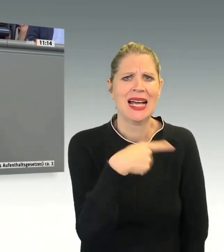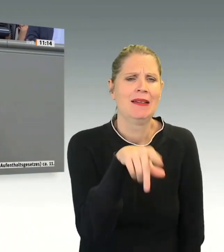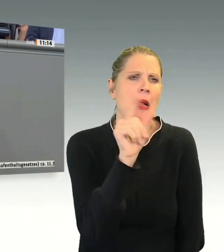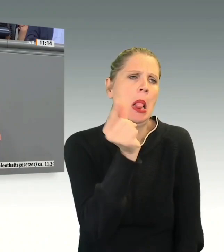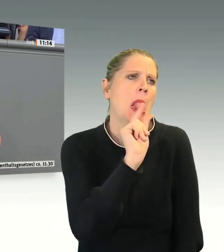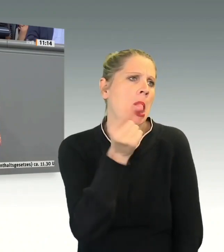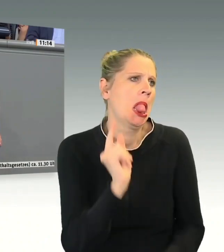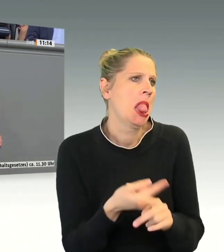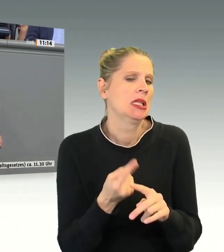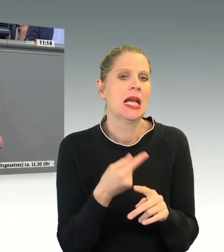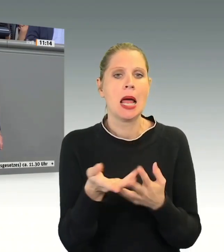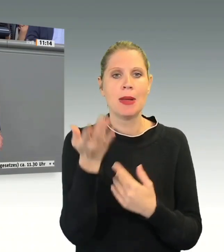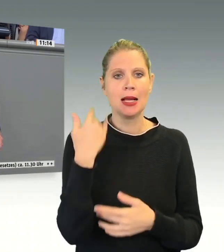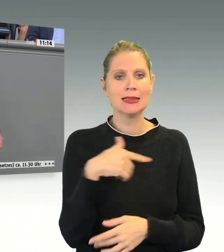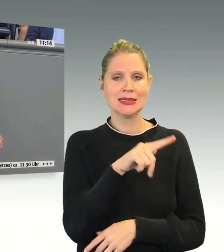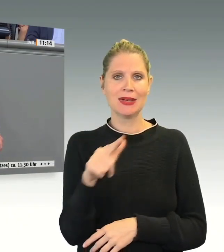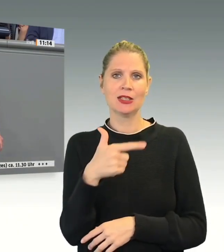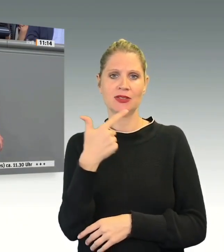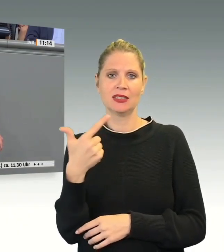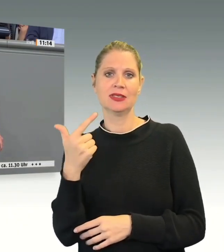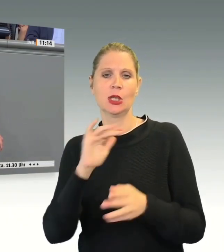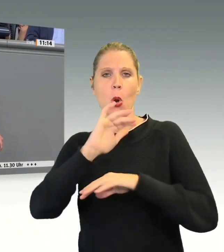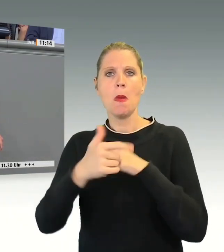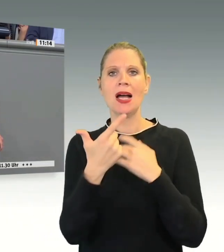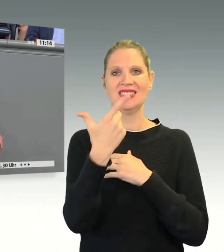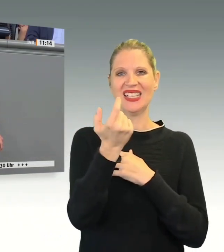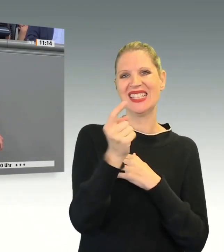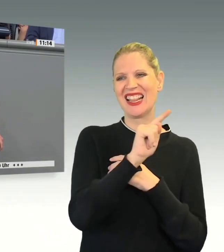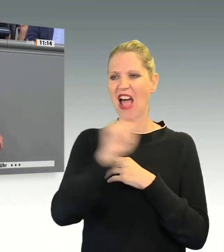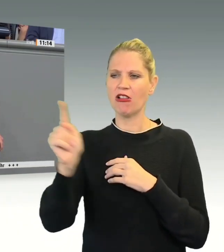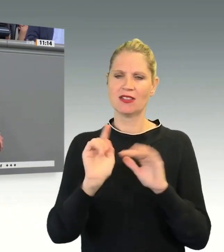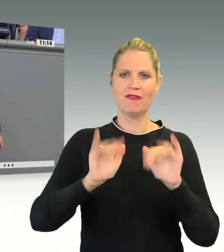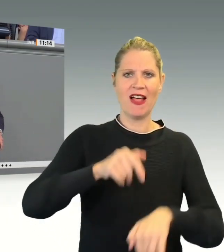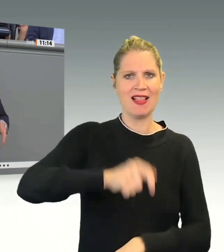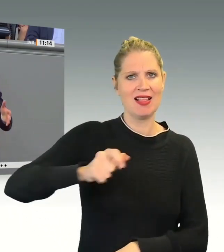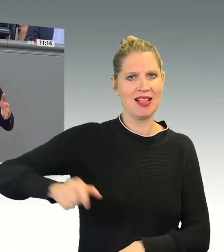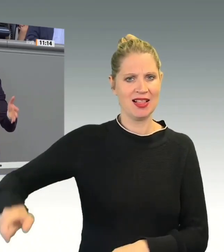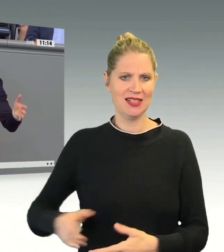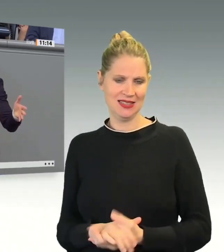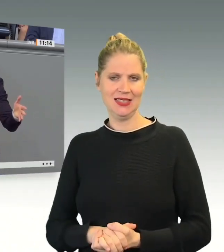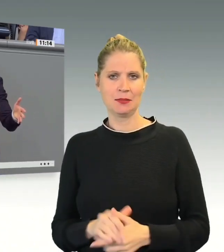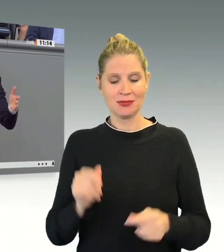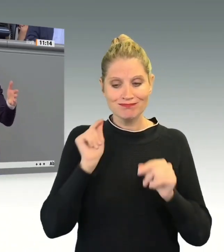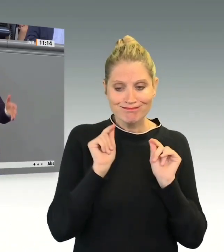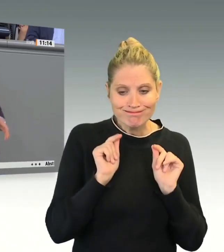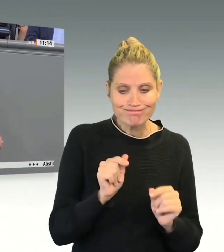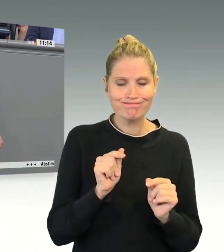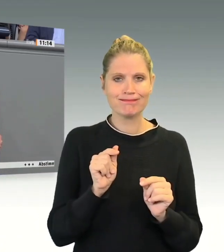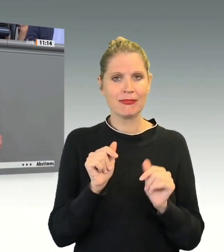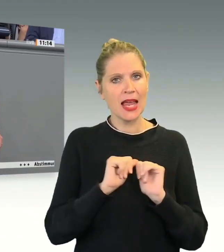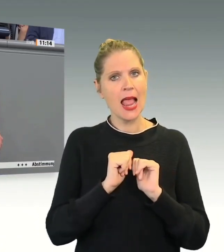20 000 Fälle, also ein wirksames Mittel. Dass das ein wirksames Mittel ist, das hat die